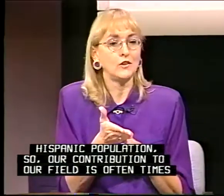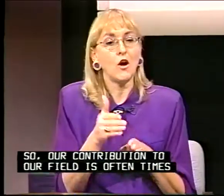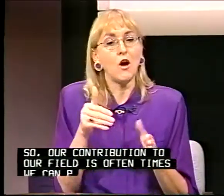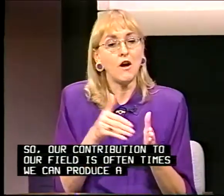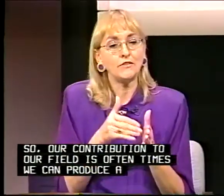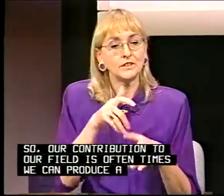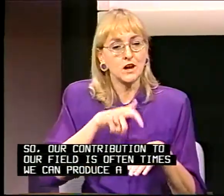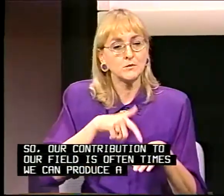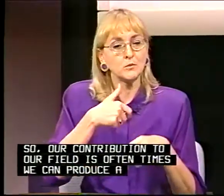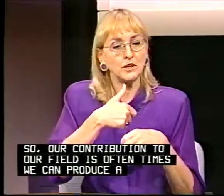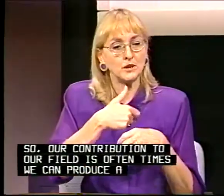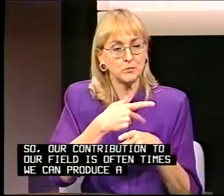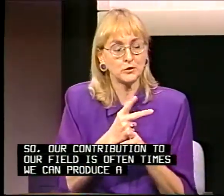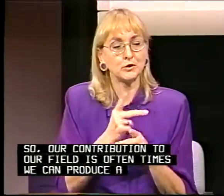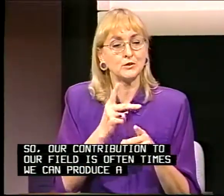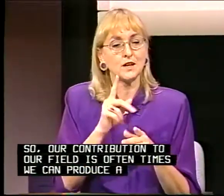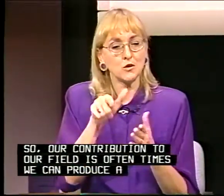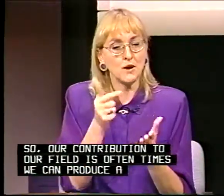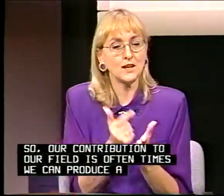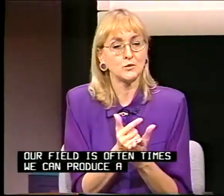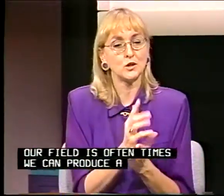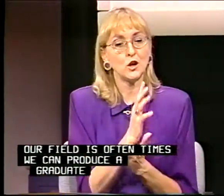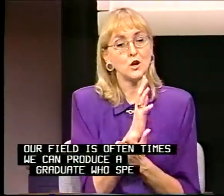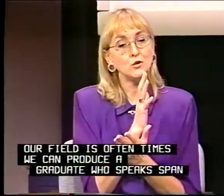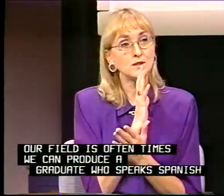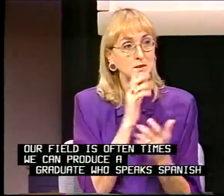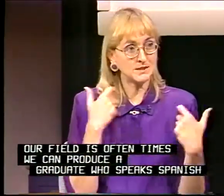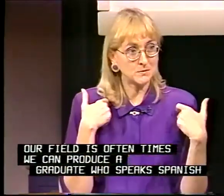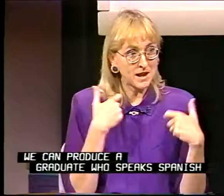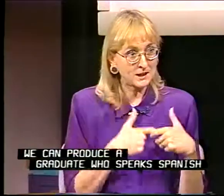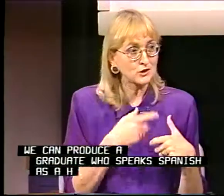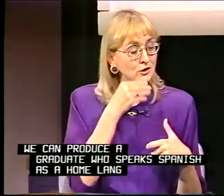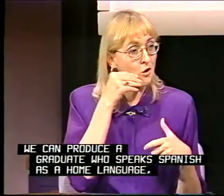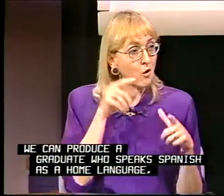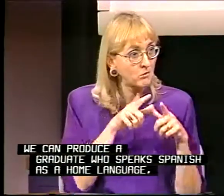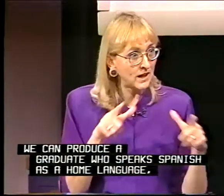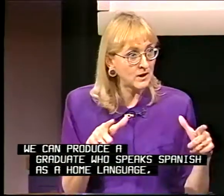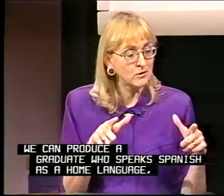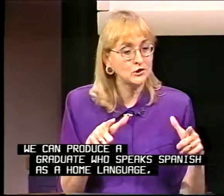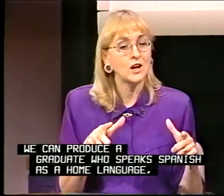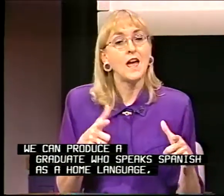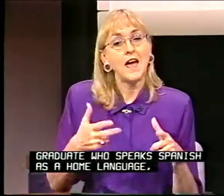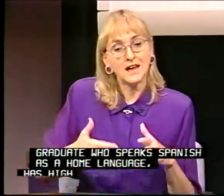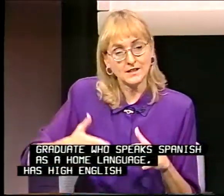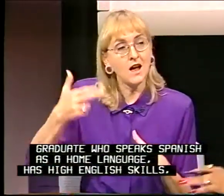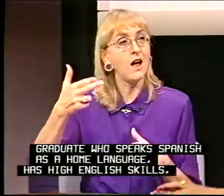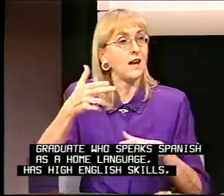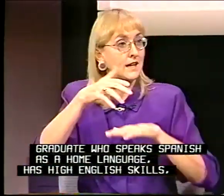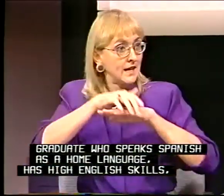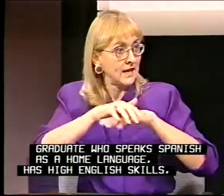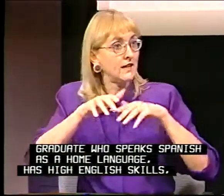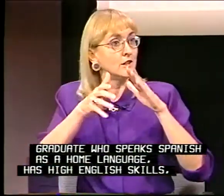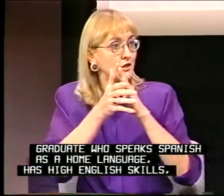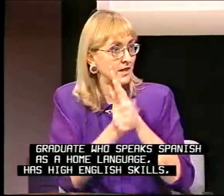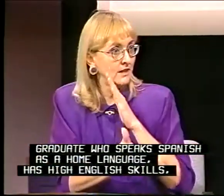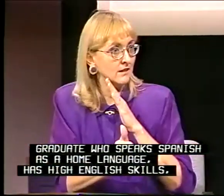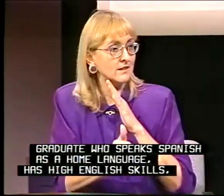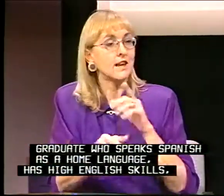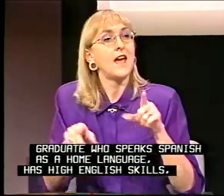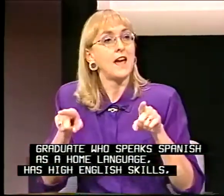oftentimes we can produce a graduate who speaks Spanish as a home language, has high English skills, and